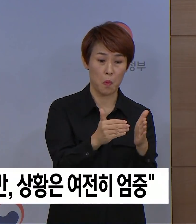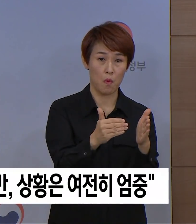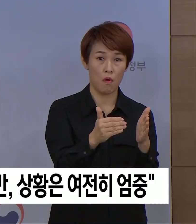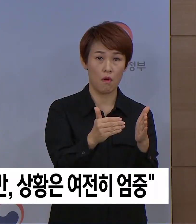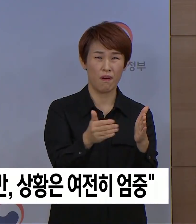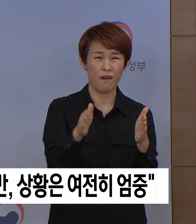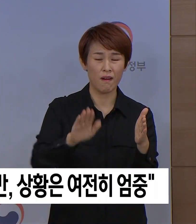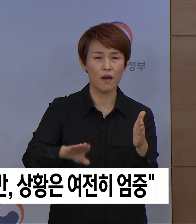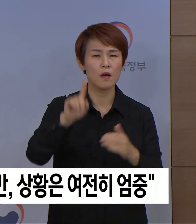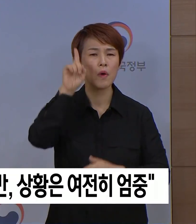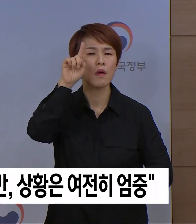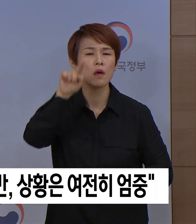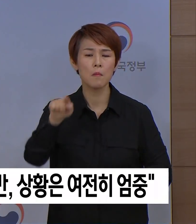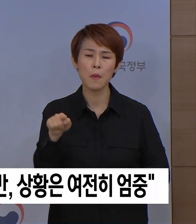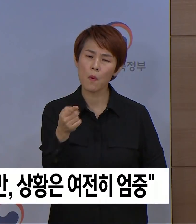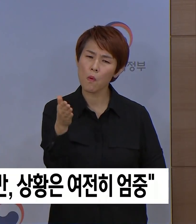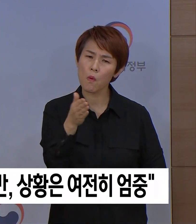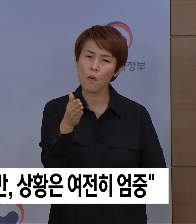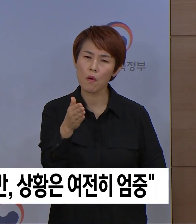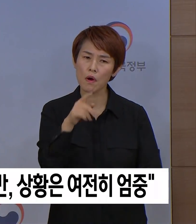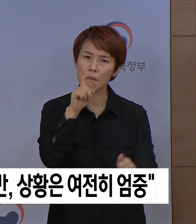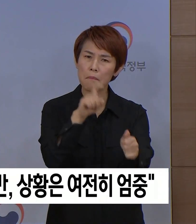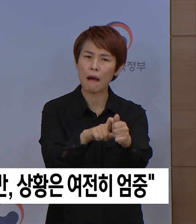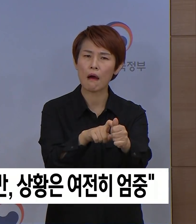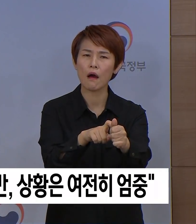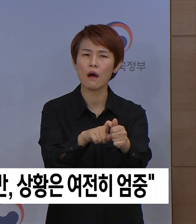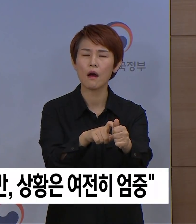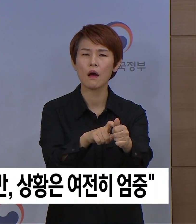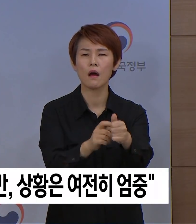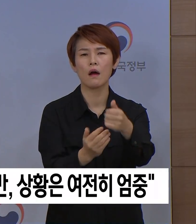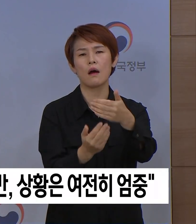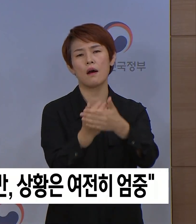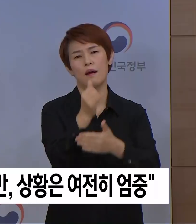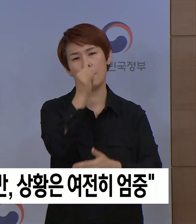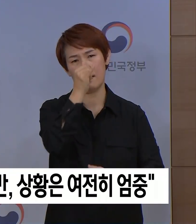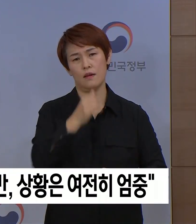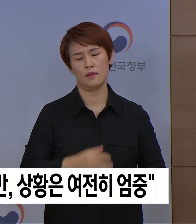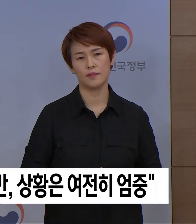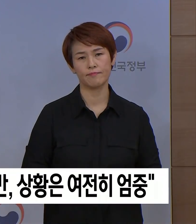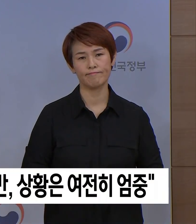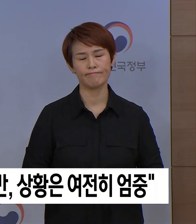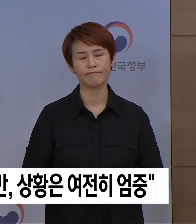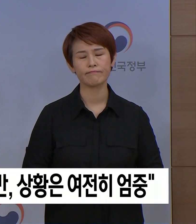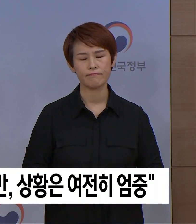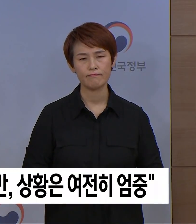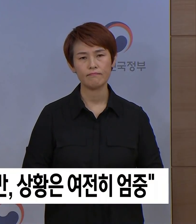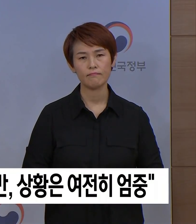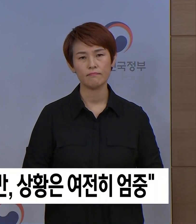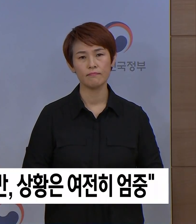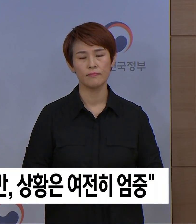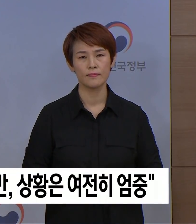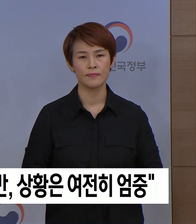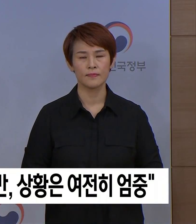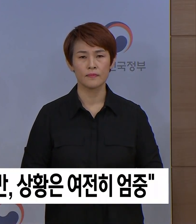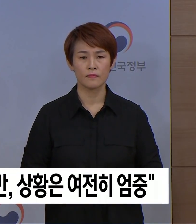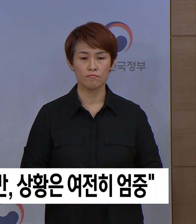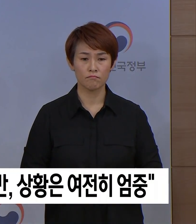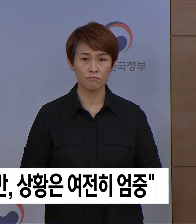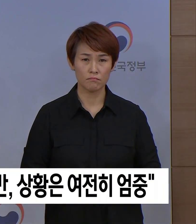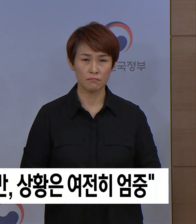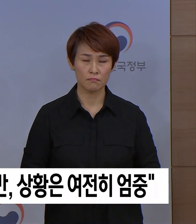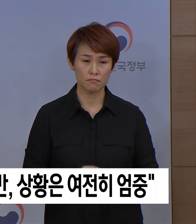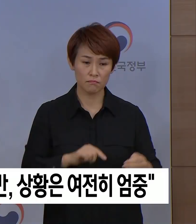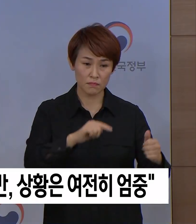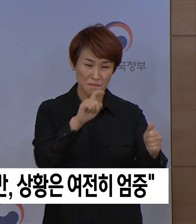매일 100명 내외의 확진 환자가 지속적으로 발생하고 있는 상황입니다. 이들 중 5